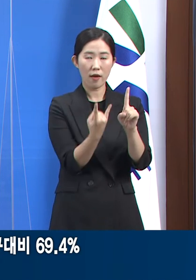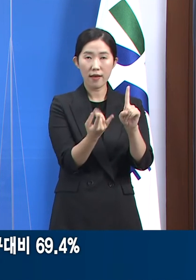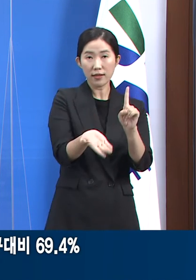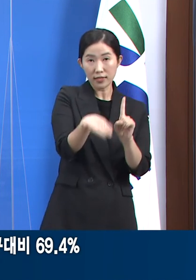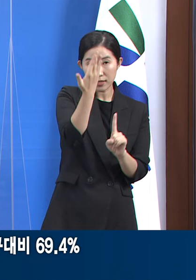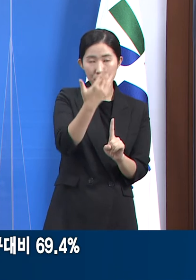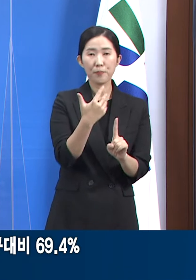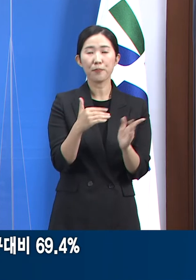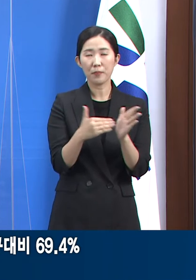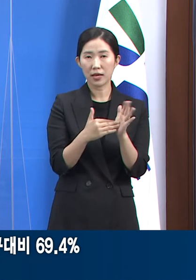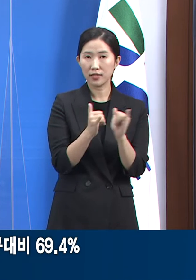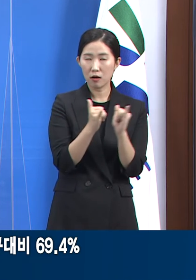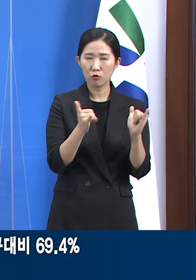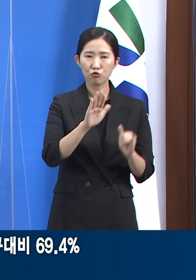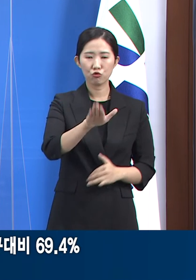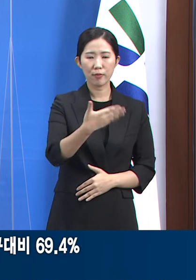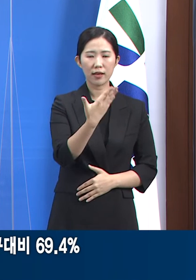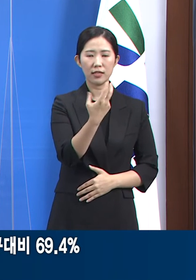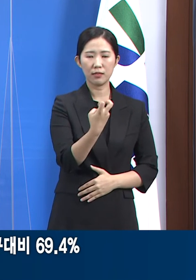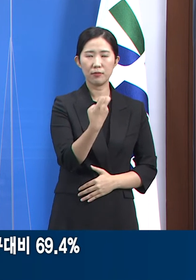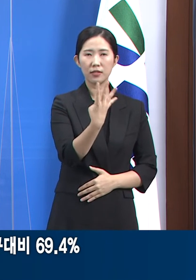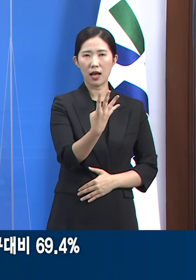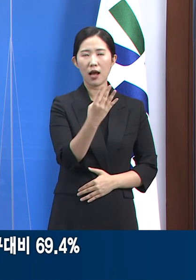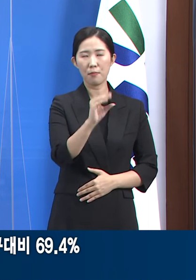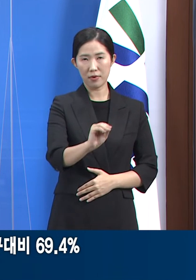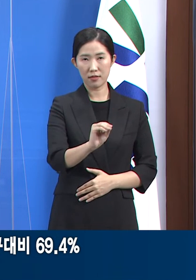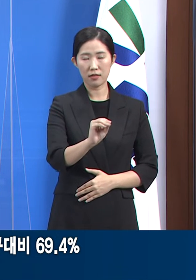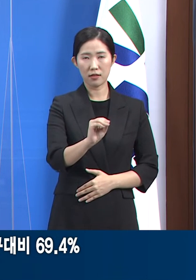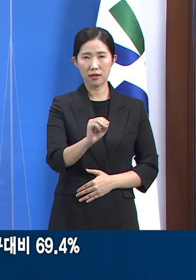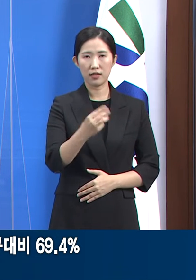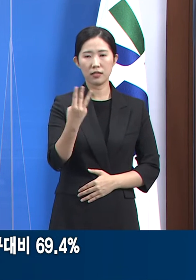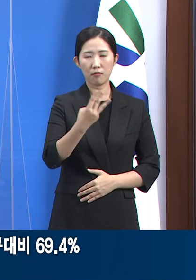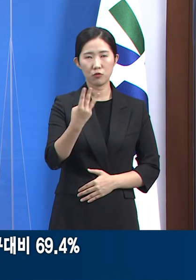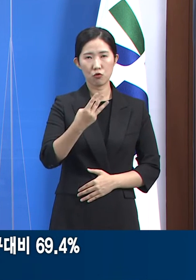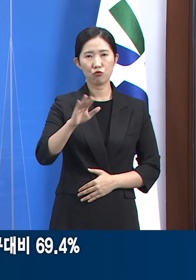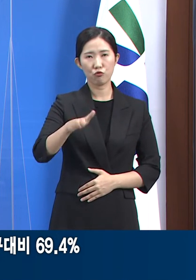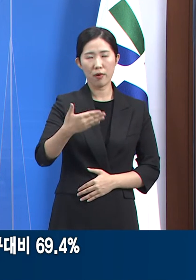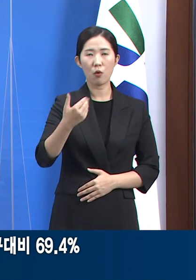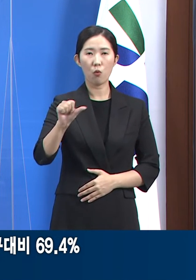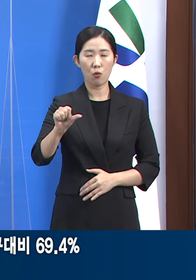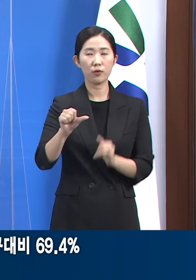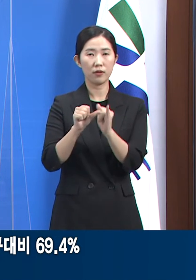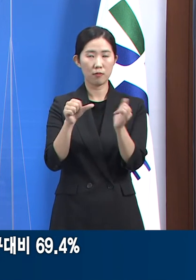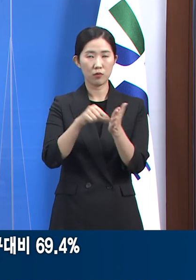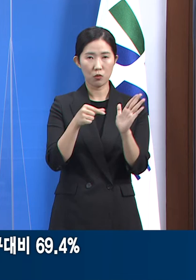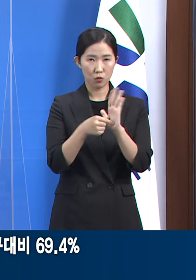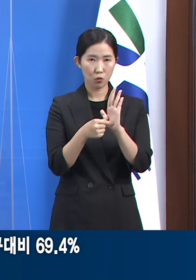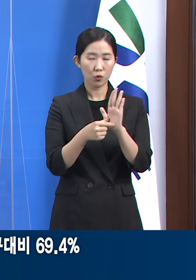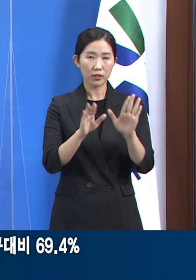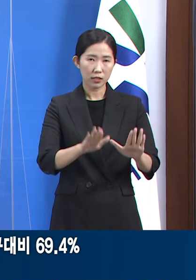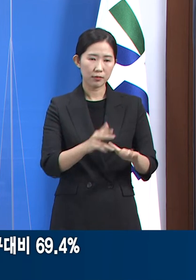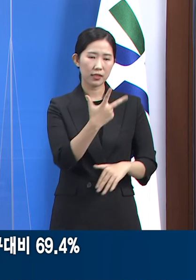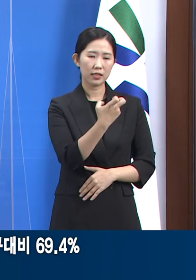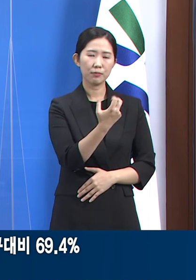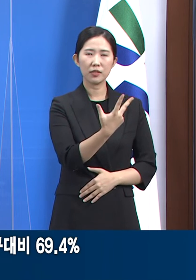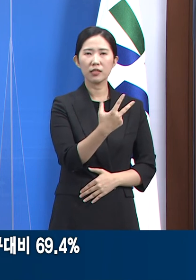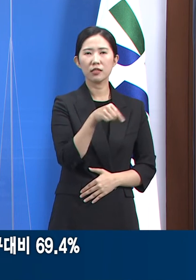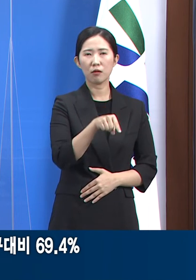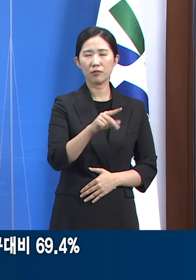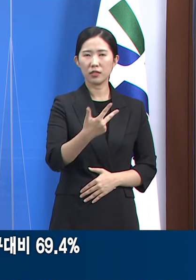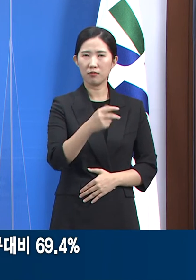사람은 총 924만 3,905명으로 접종 대상자의 77.7%